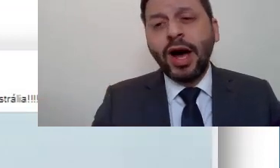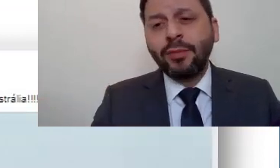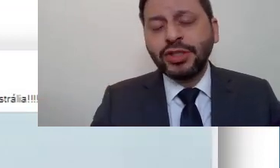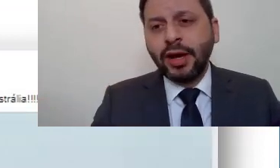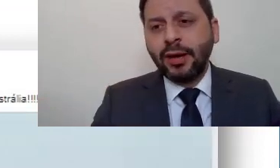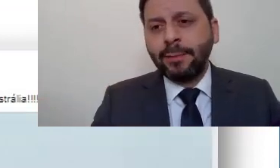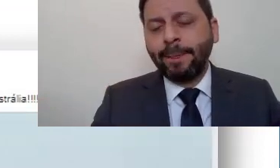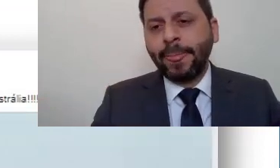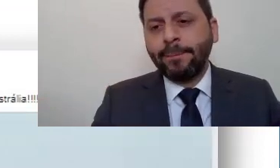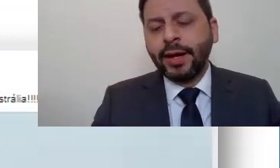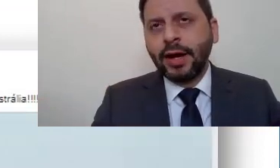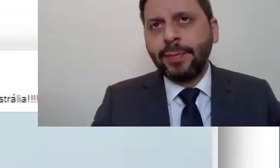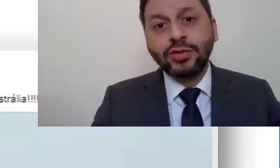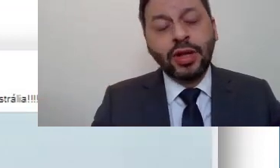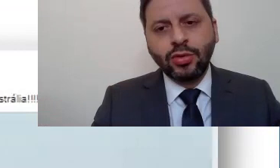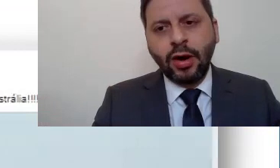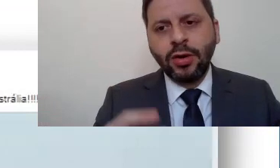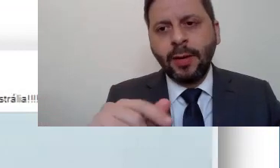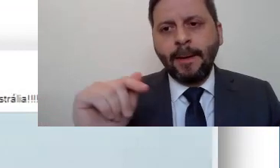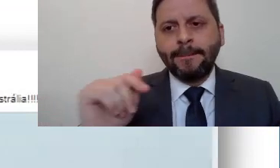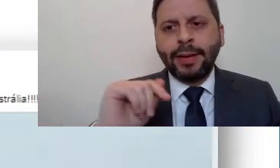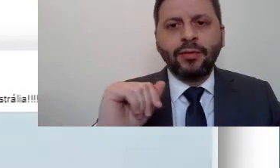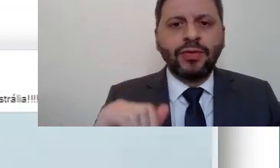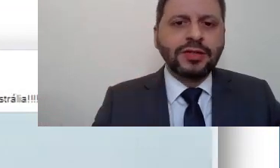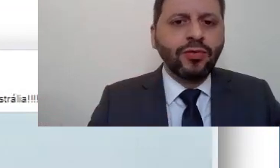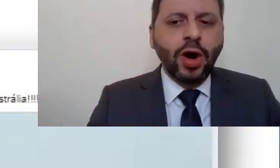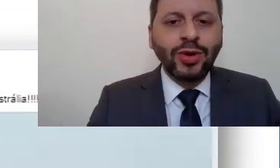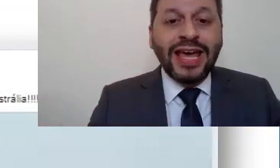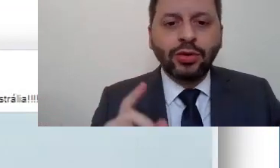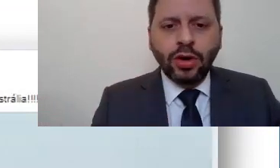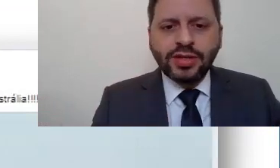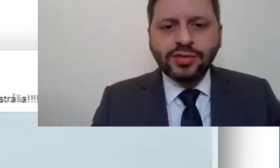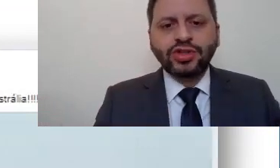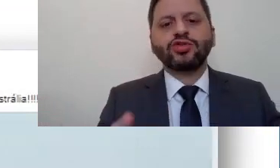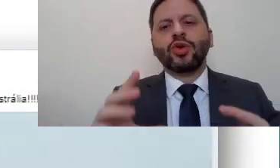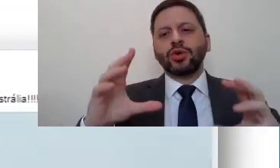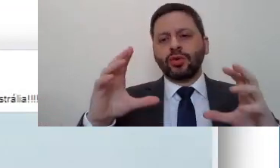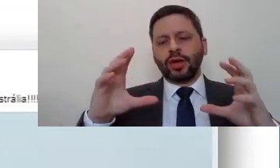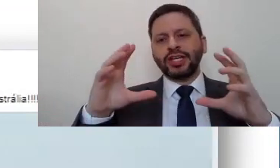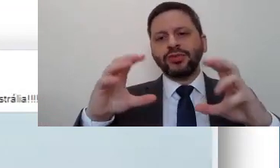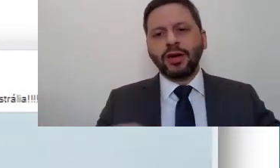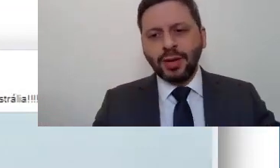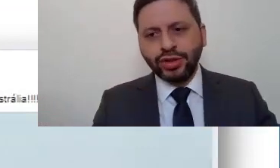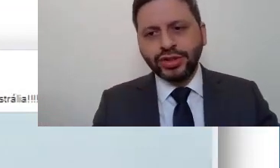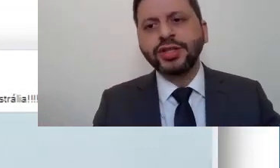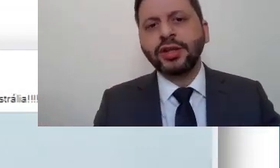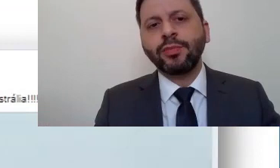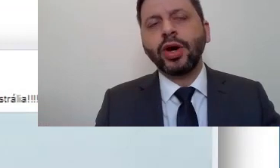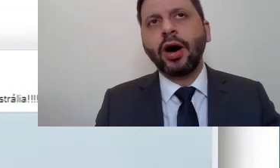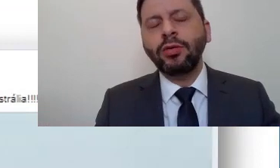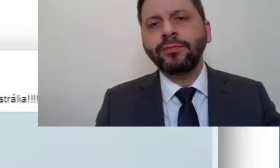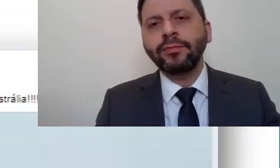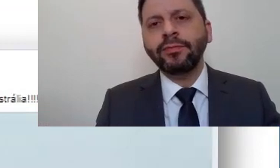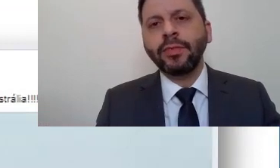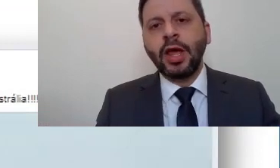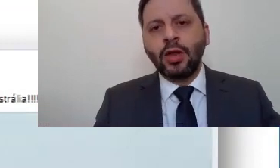levaram armas para a zona eleitoral para fazer o voto. E todos esses sujeitos, nós identificamos a postagem